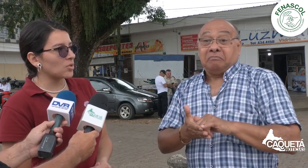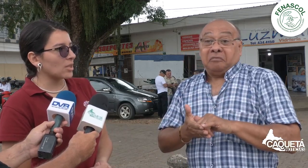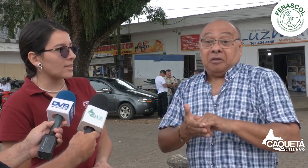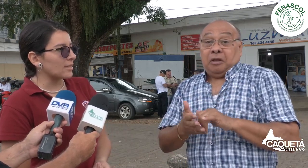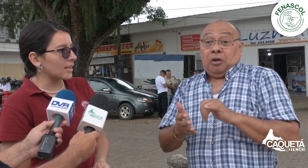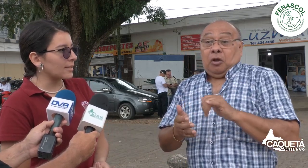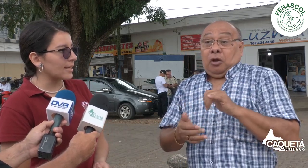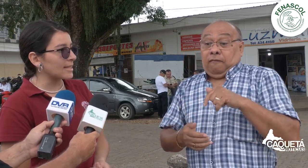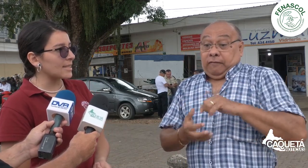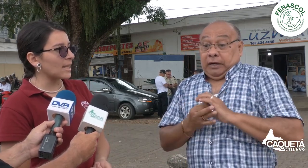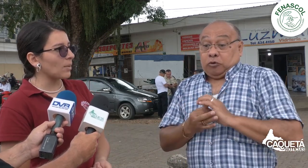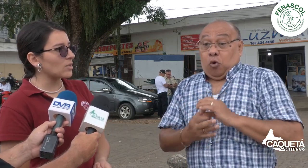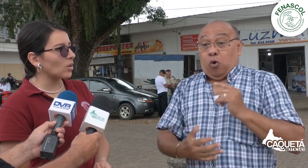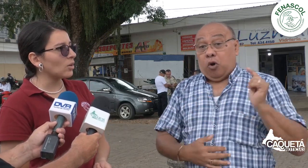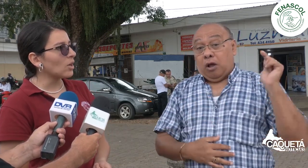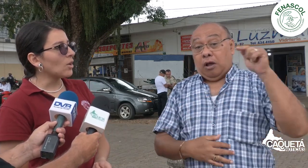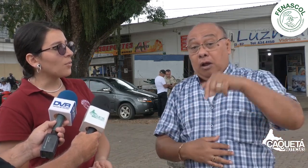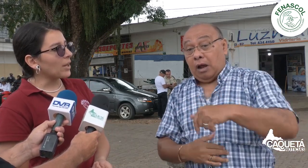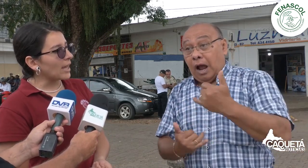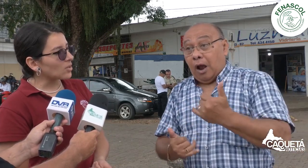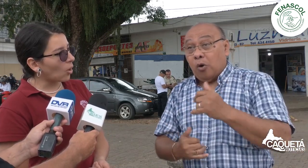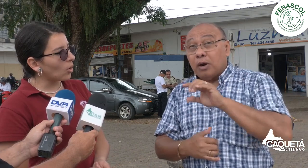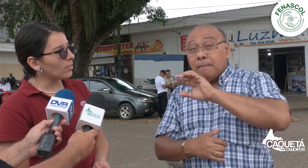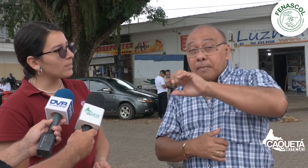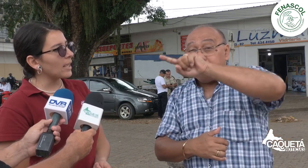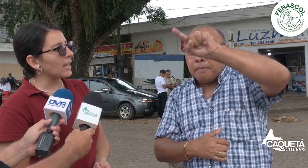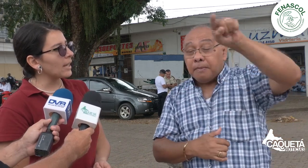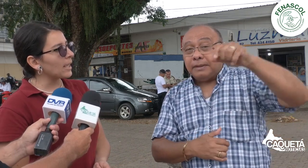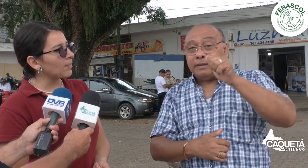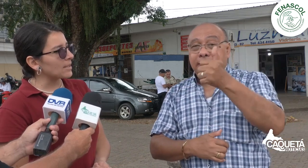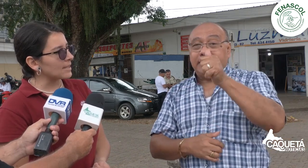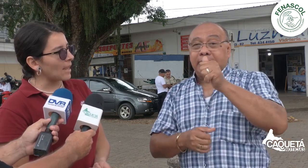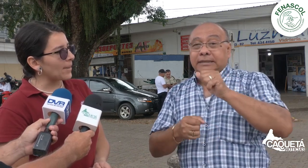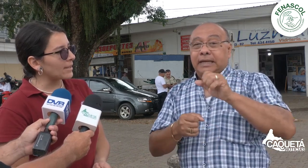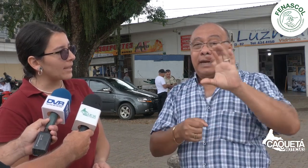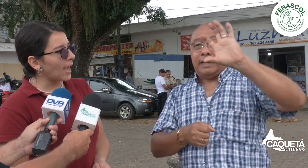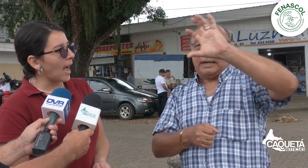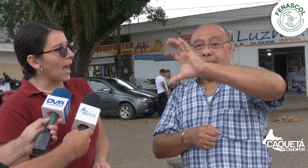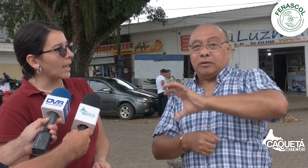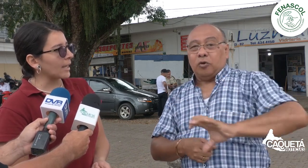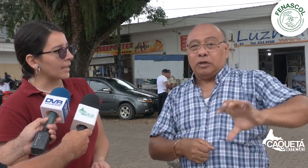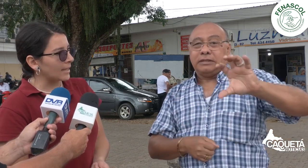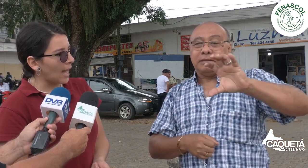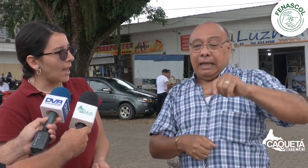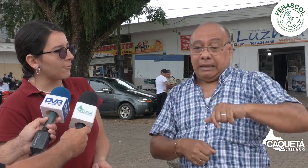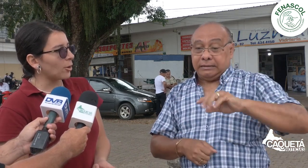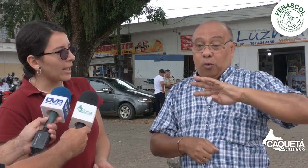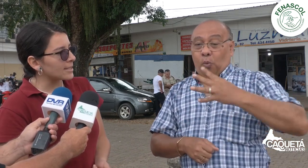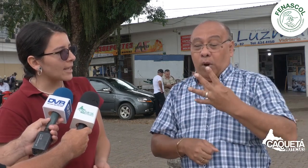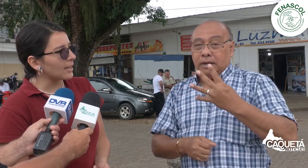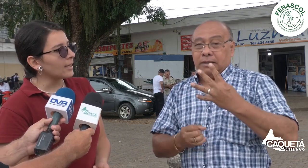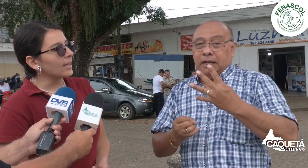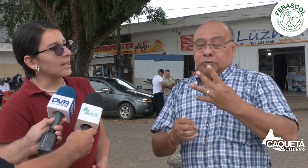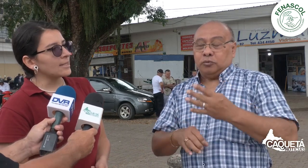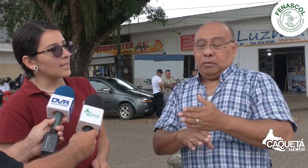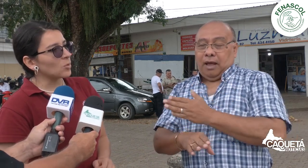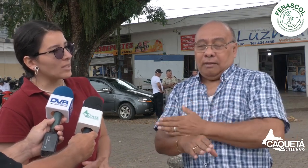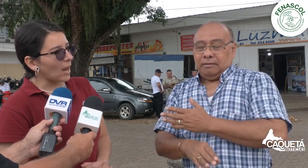sordas se enteren de este servicio. FENASCOL viene precisamente a Caquetá, Florencia. Esta es nuestra